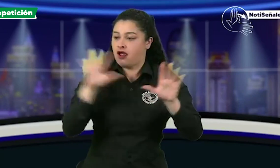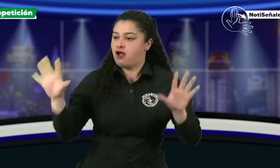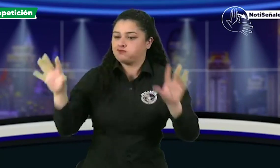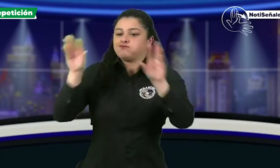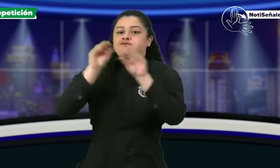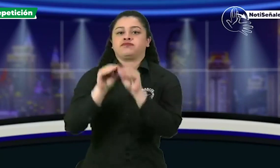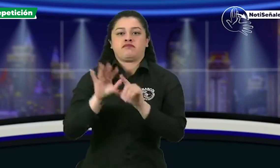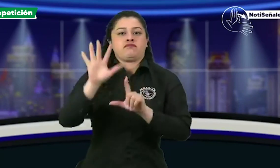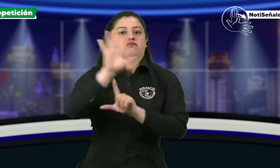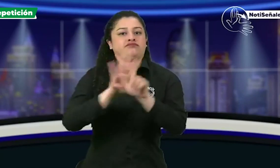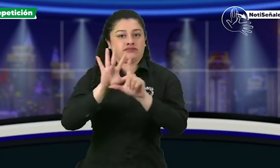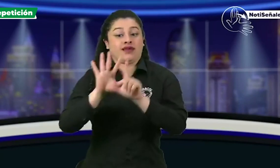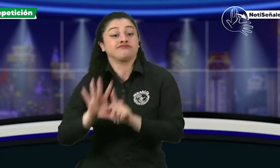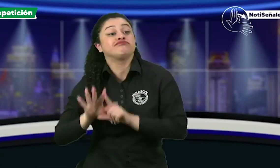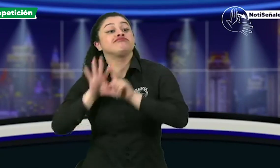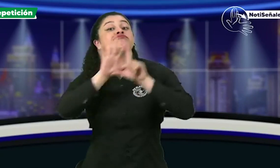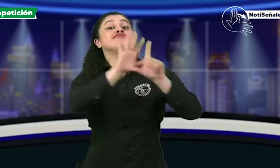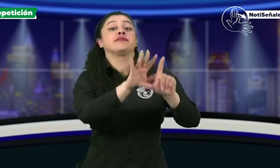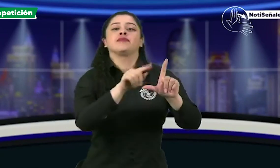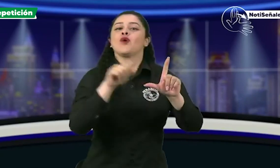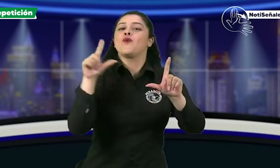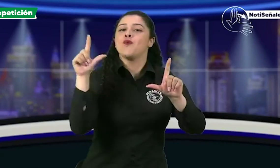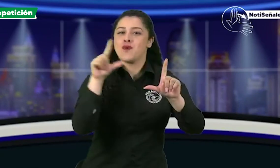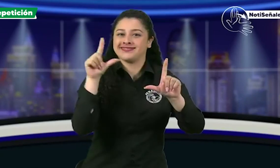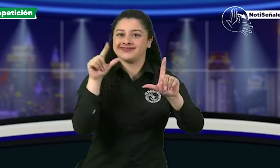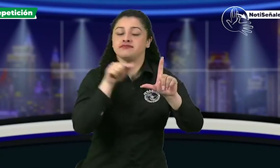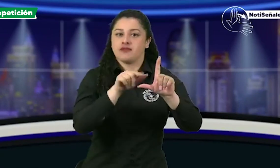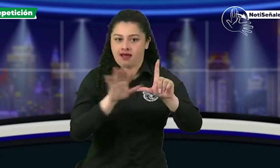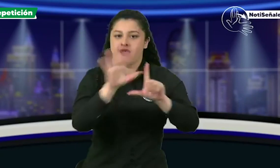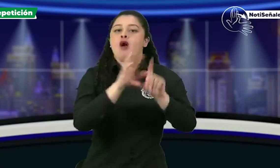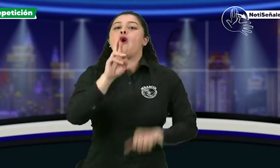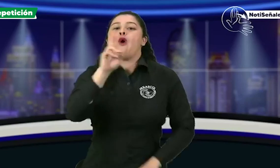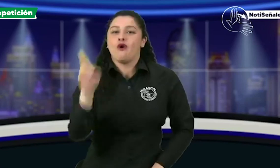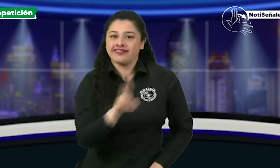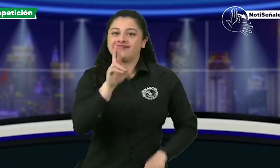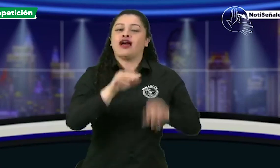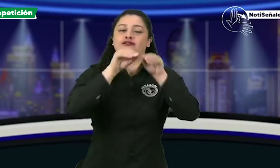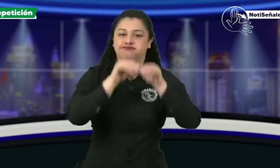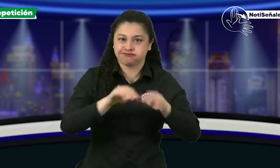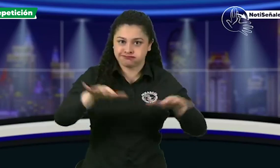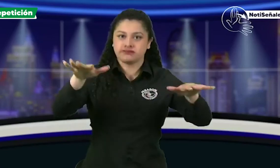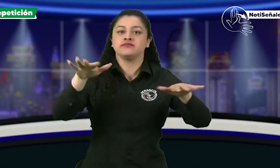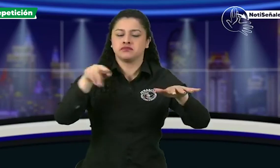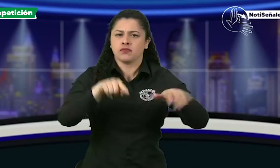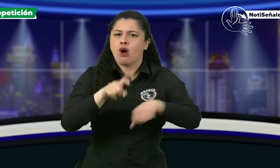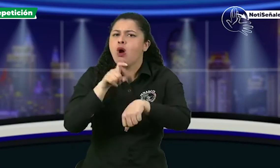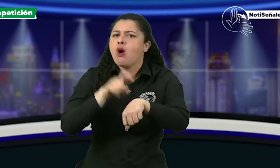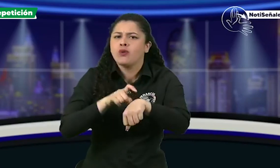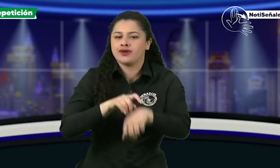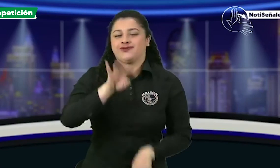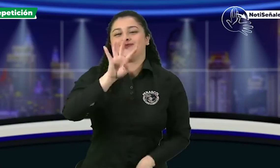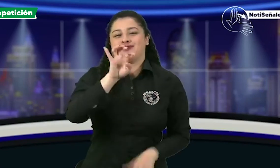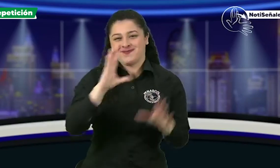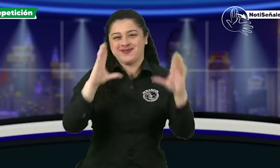hoy el próximo lunes a las 9 de la noche vamos a dar esta repetición